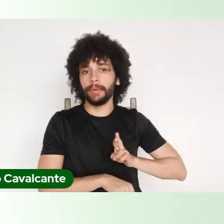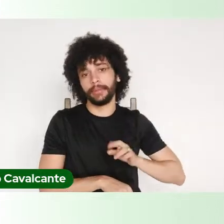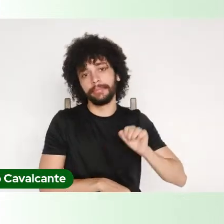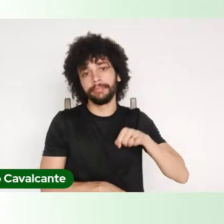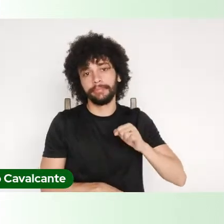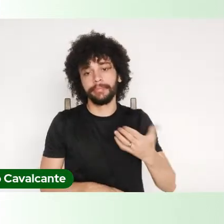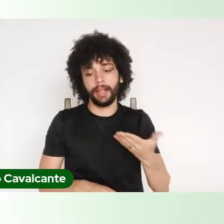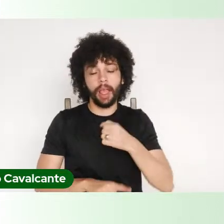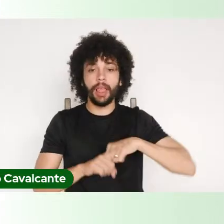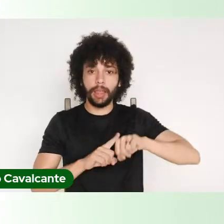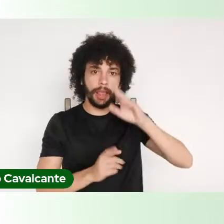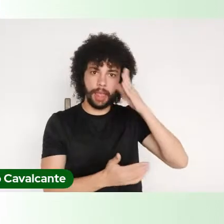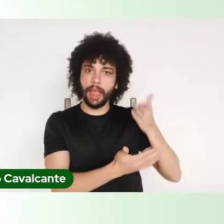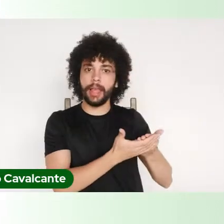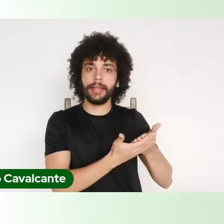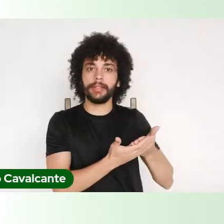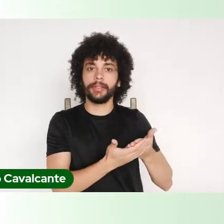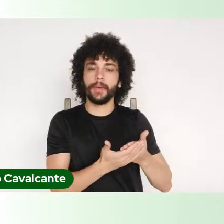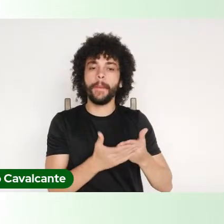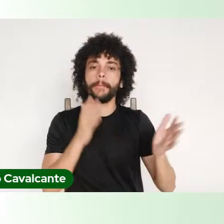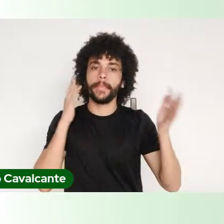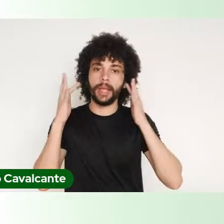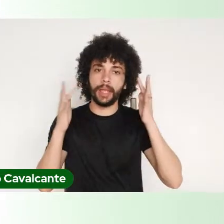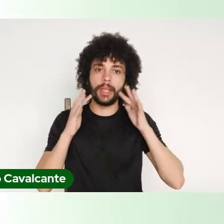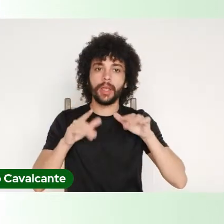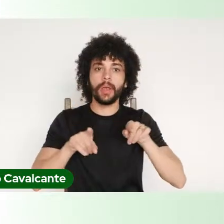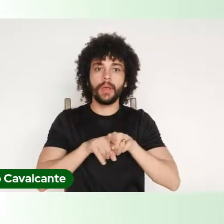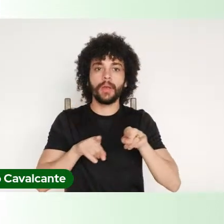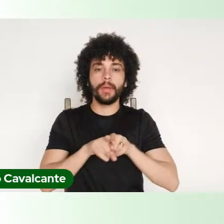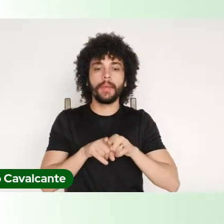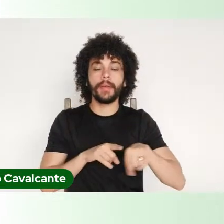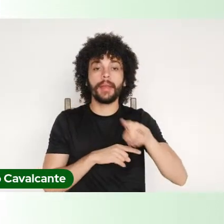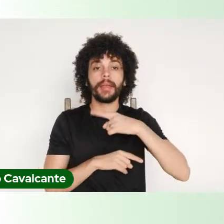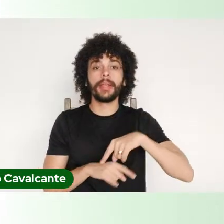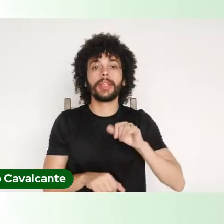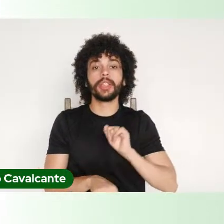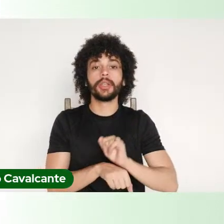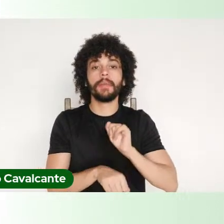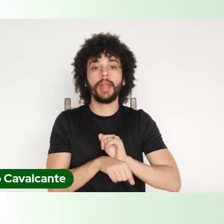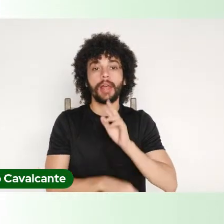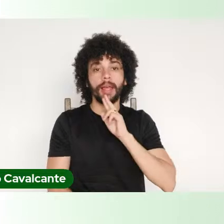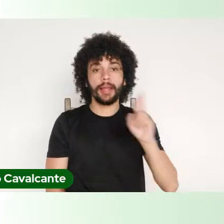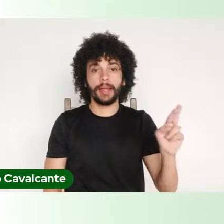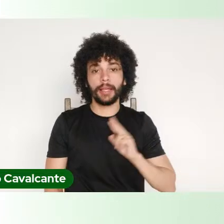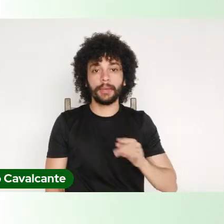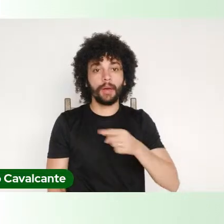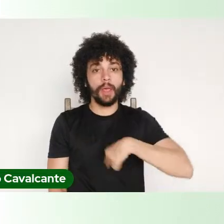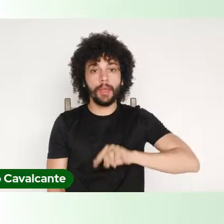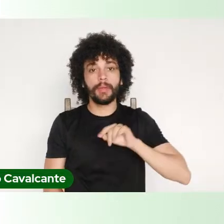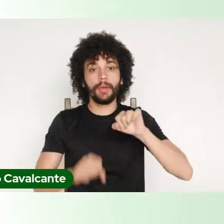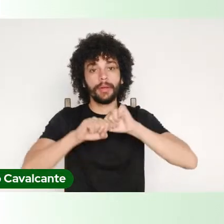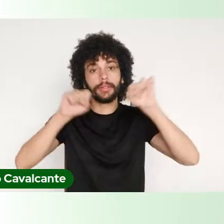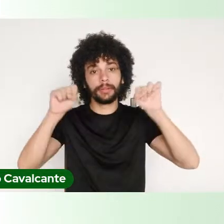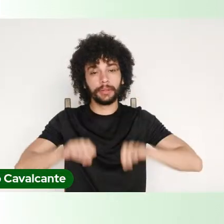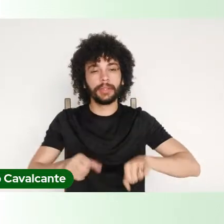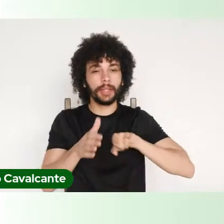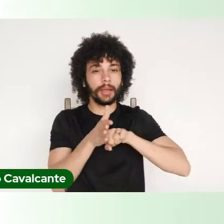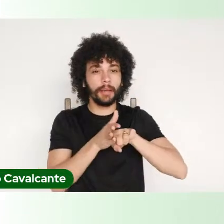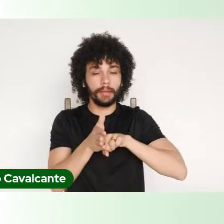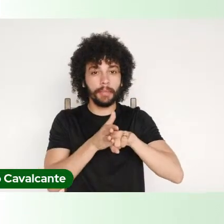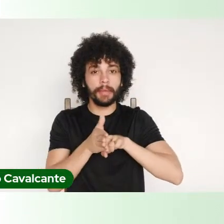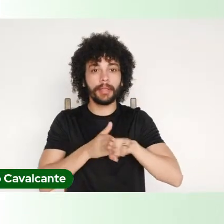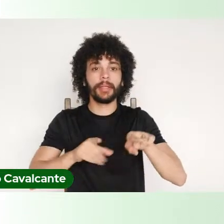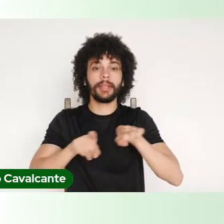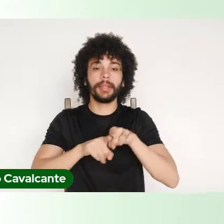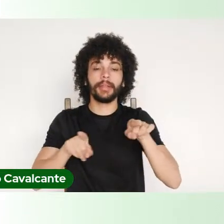sociedade pensou muito e esperou resposta do nosso sistema de pesquisa das